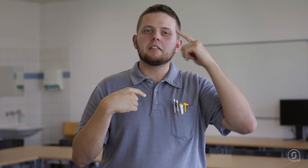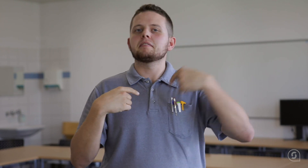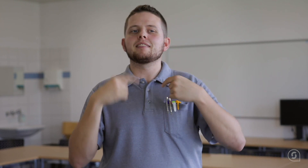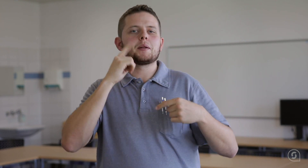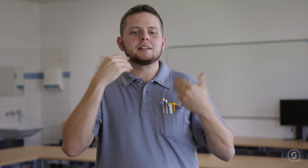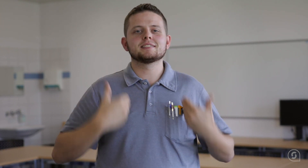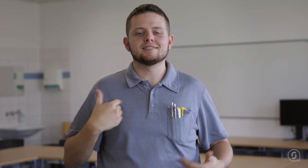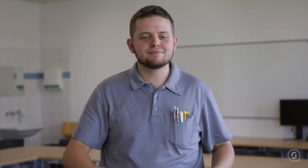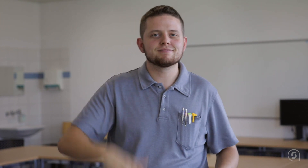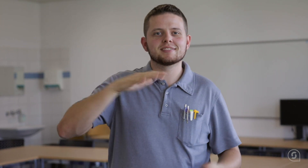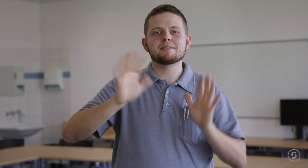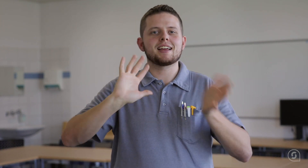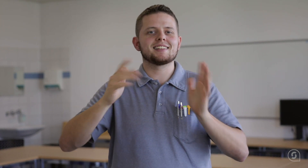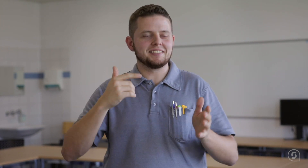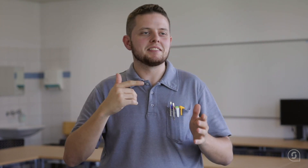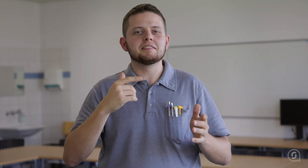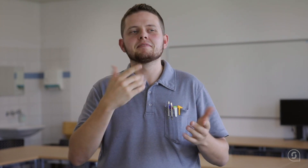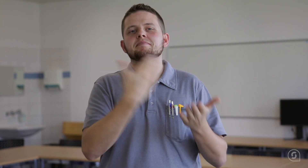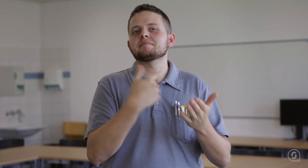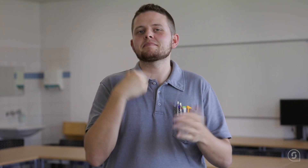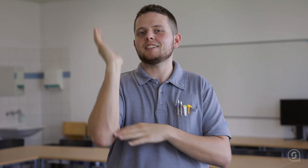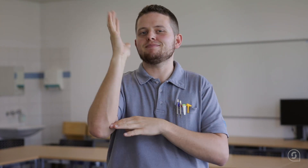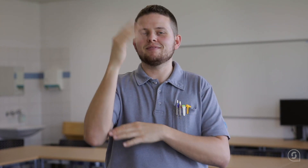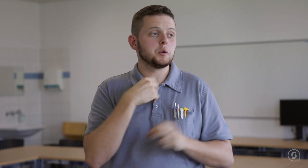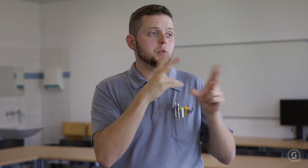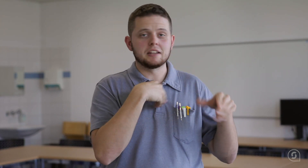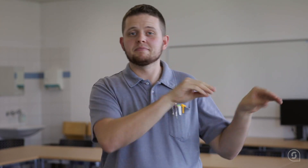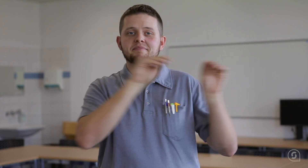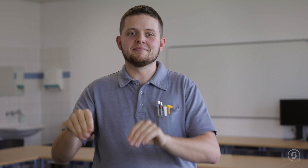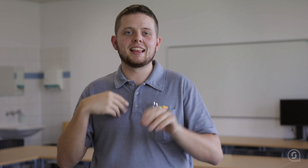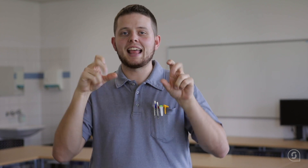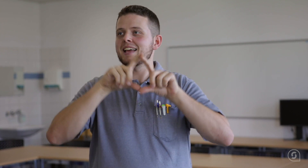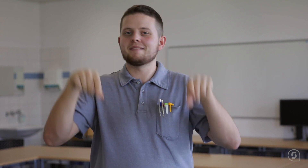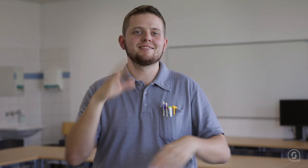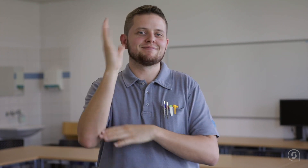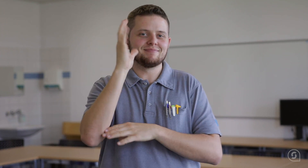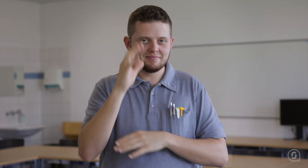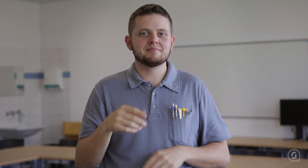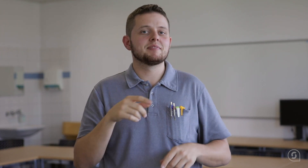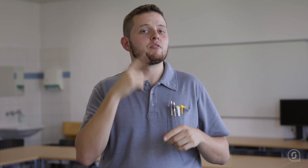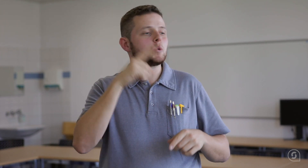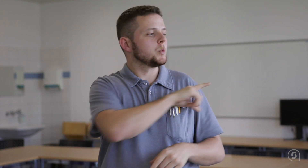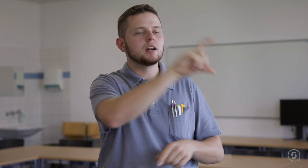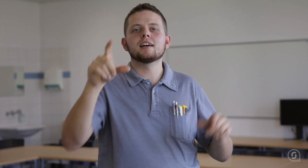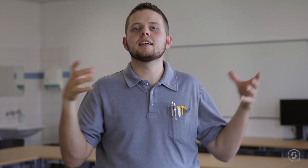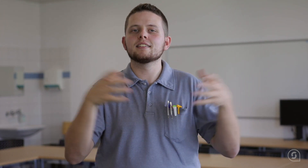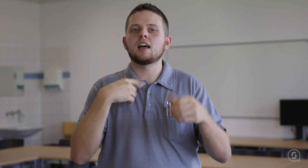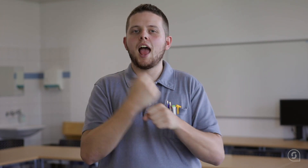Ich bin mit der Gebärdensprache aufgewachsen und habe die Einmeldung bekommen, zu diesem Thema zu referieren. Ich referiere für alle